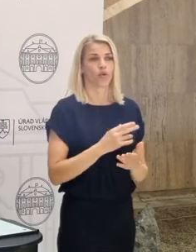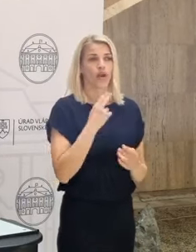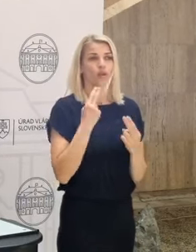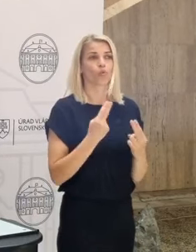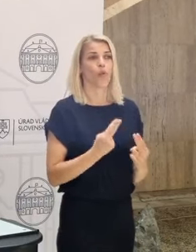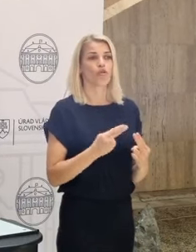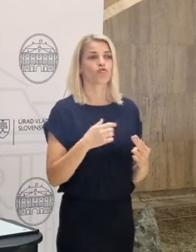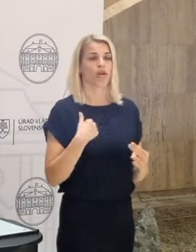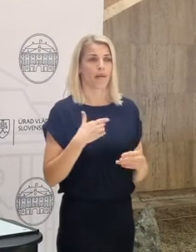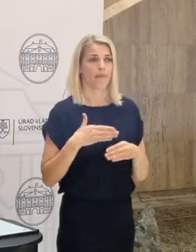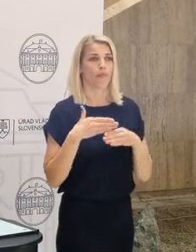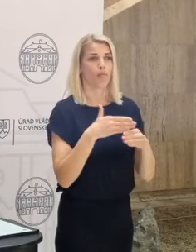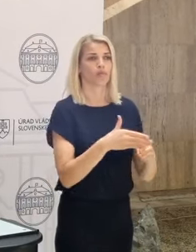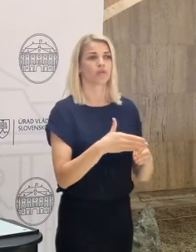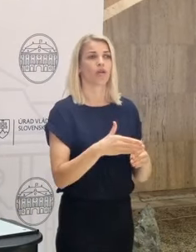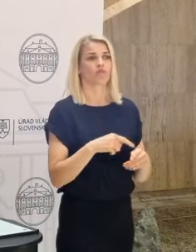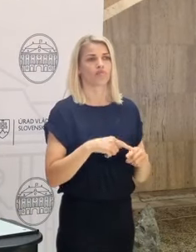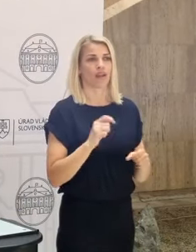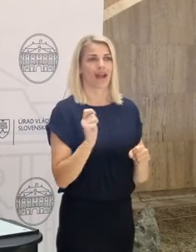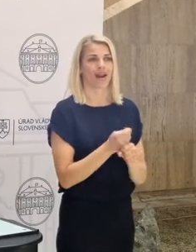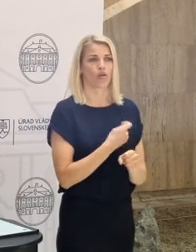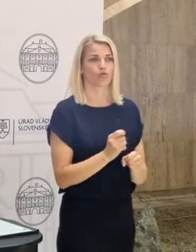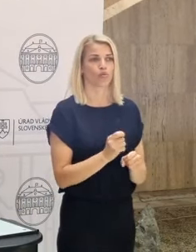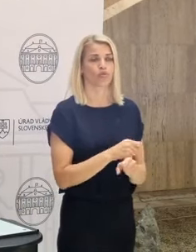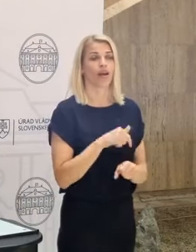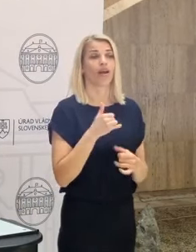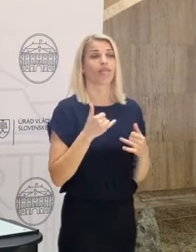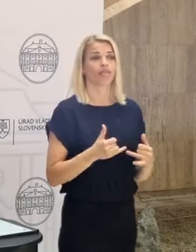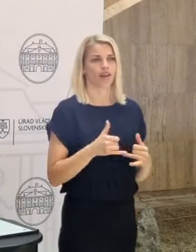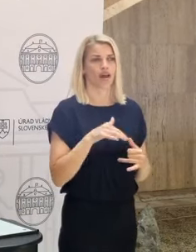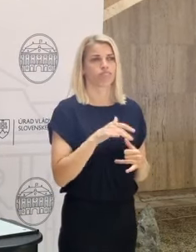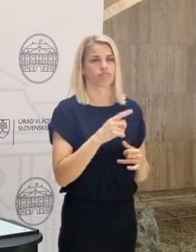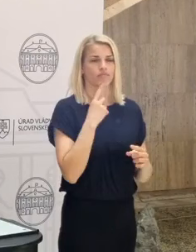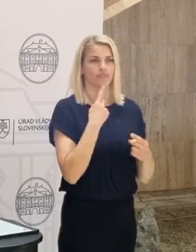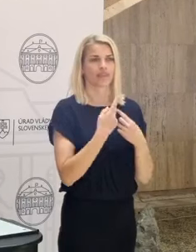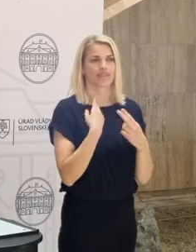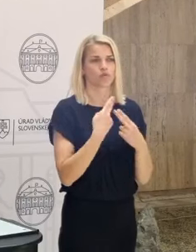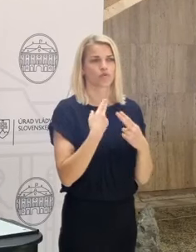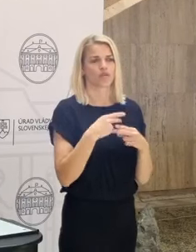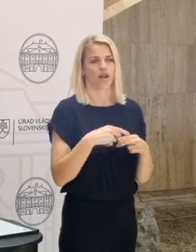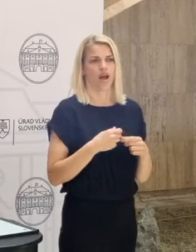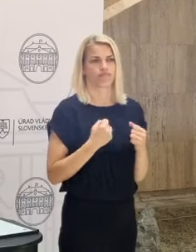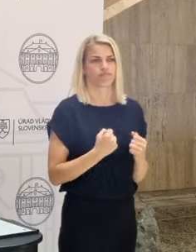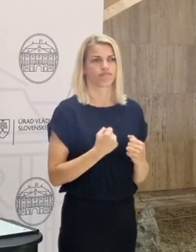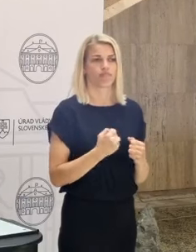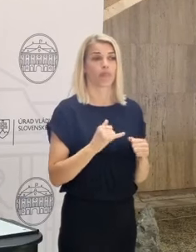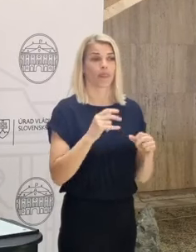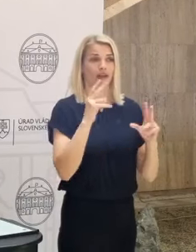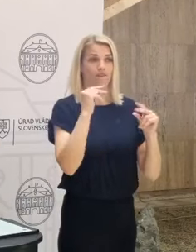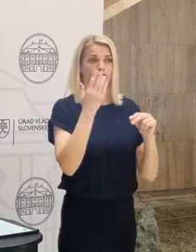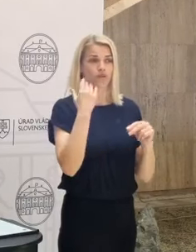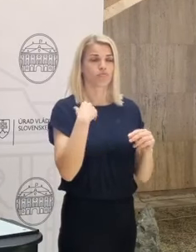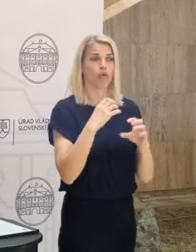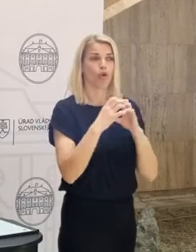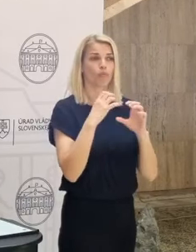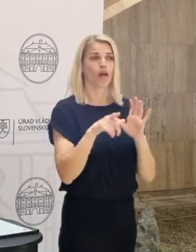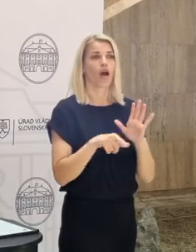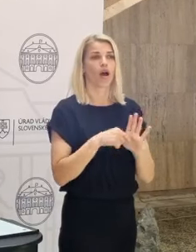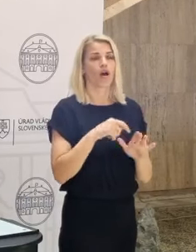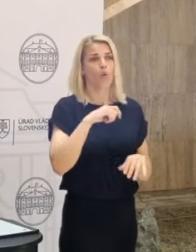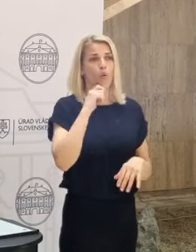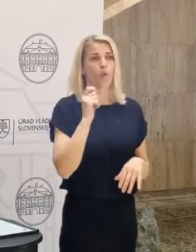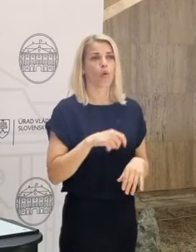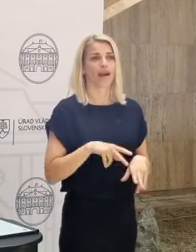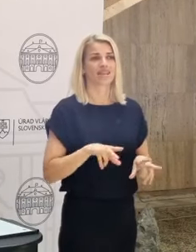im pomohli s následnou rekonštrukciou. O tom prebiehajú intenzívne diskusie. O tom som včera večer komunikoval aj s ukraińským